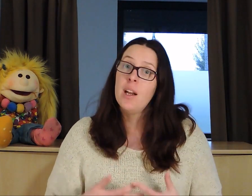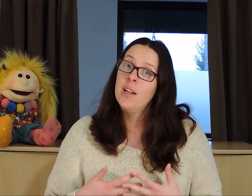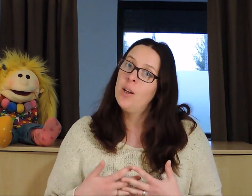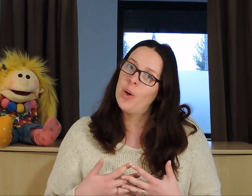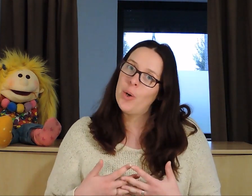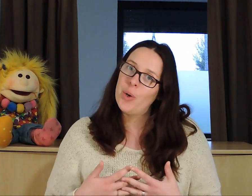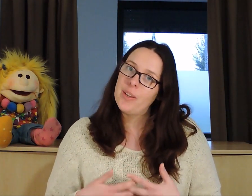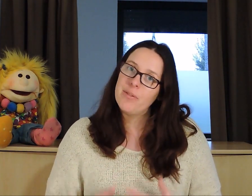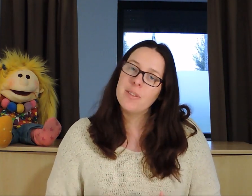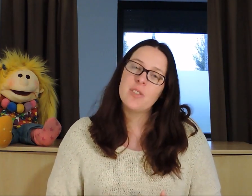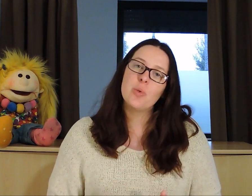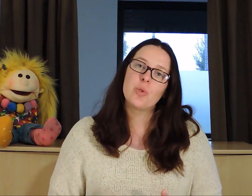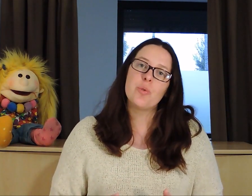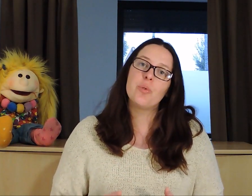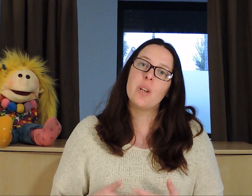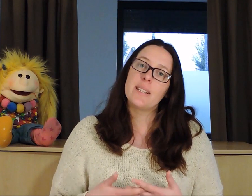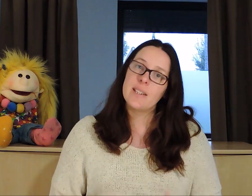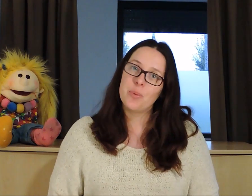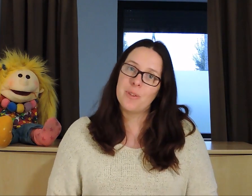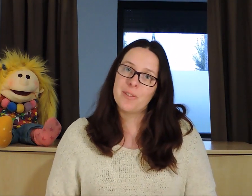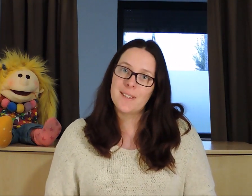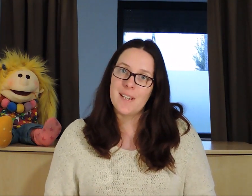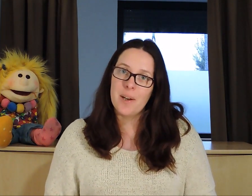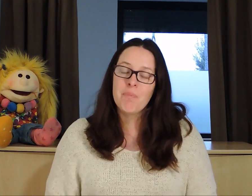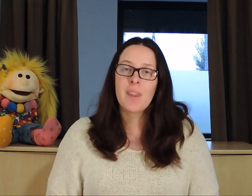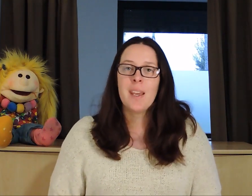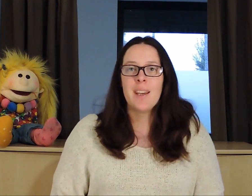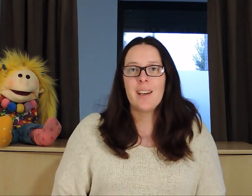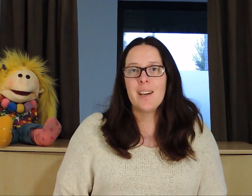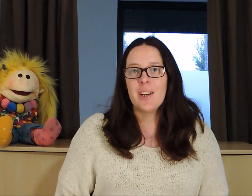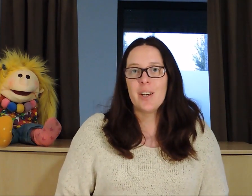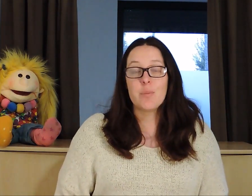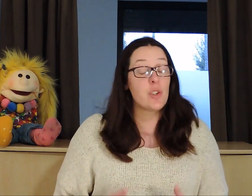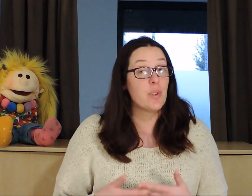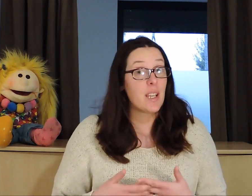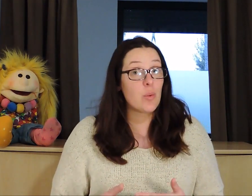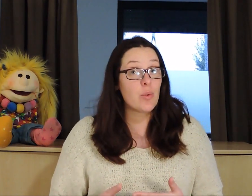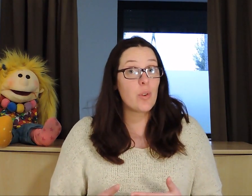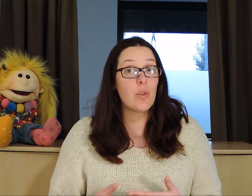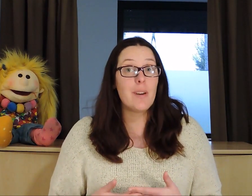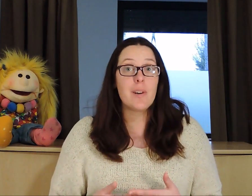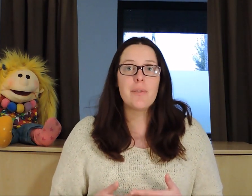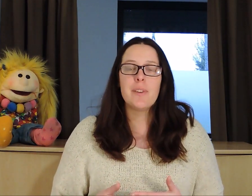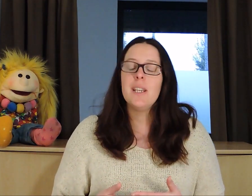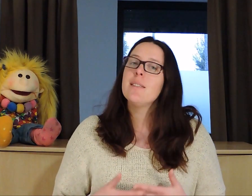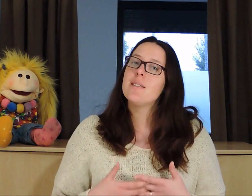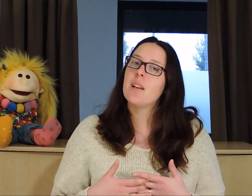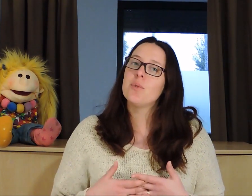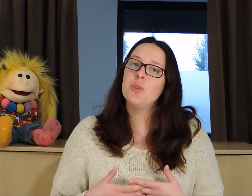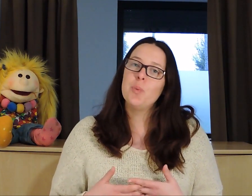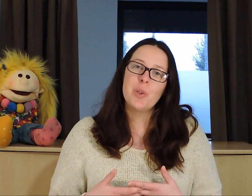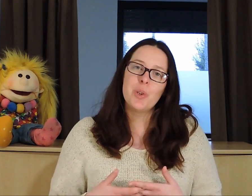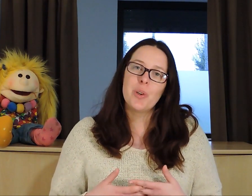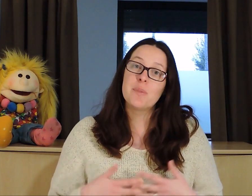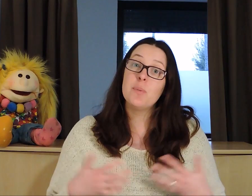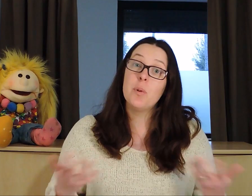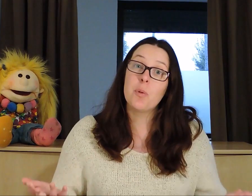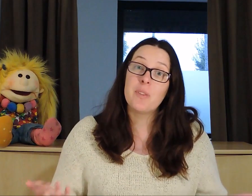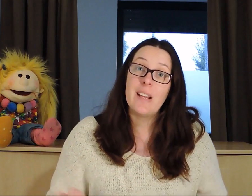davantage de choses sur la trisomie 21. Moi, je suis très contente de l'avoir fait. C'est un petit peu mon